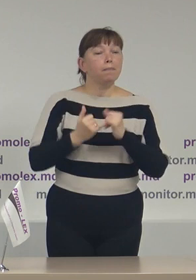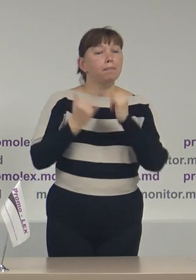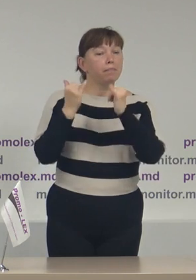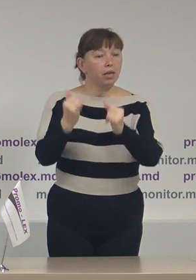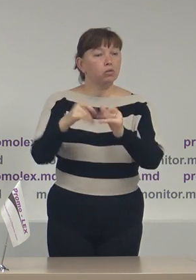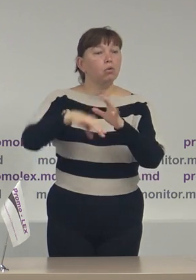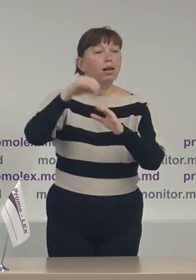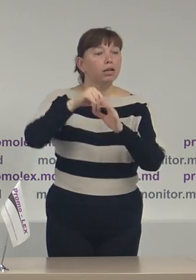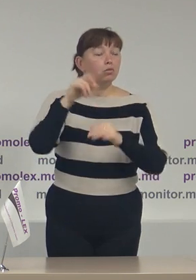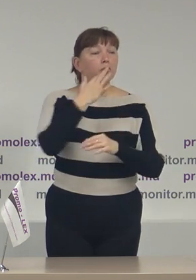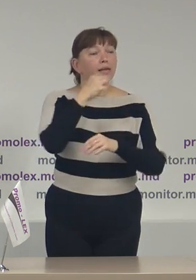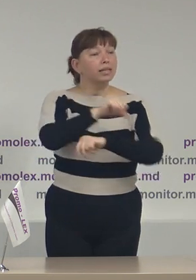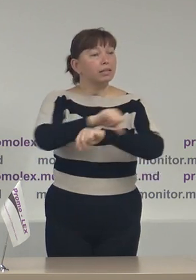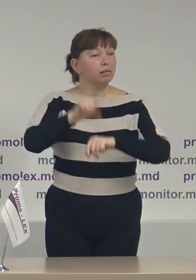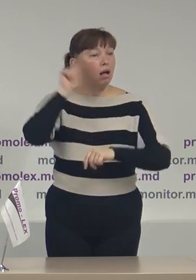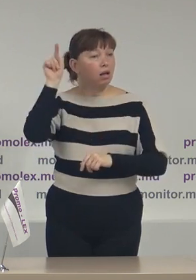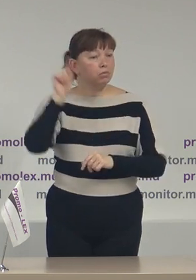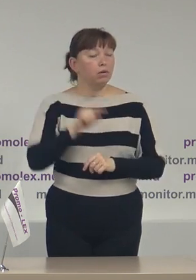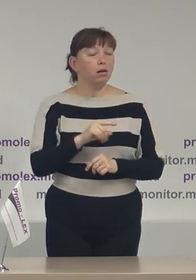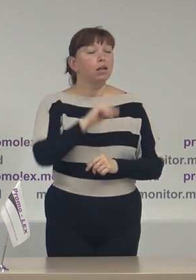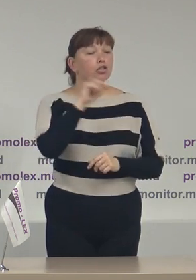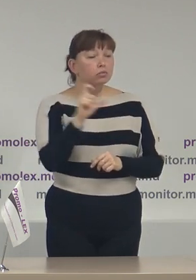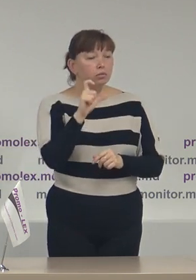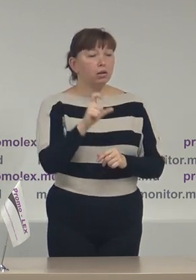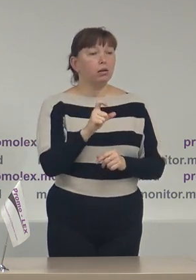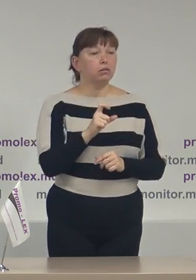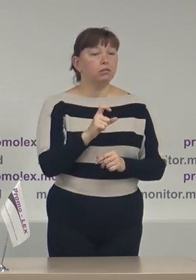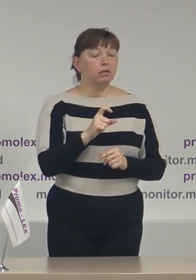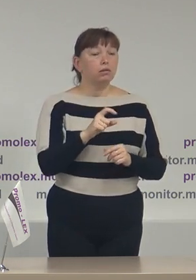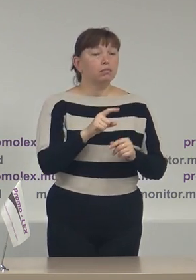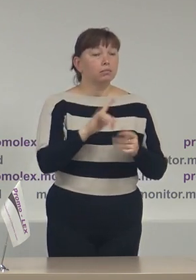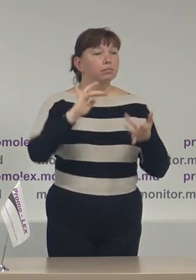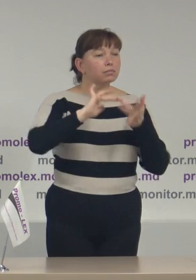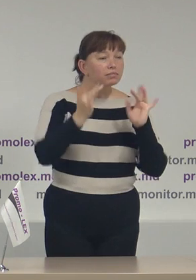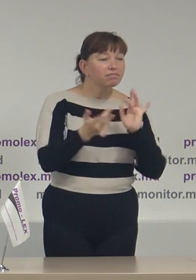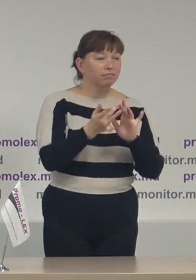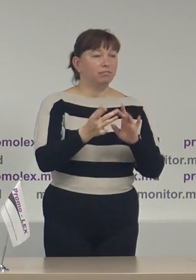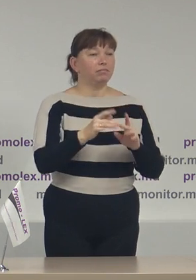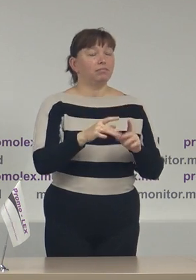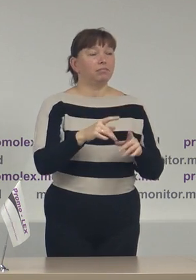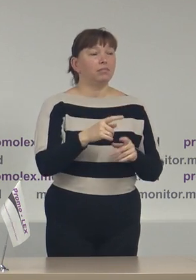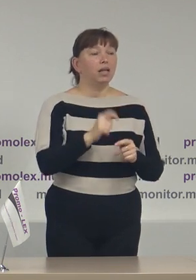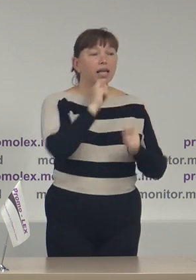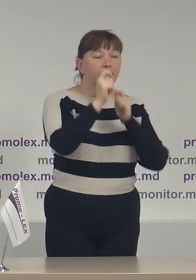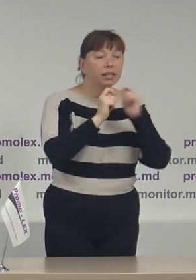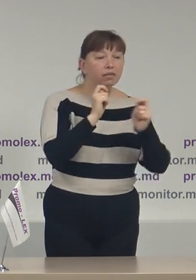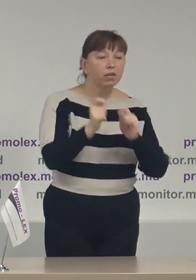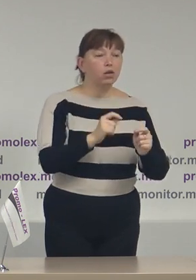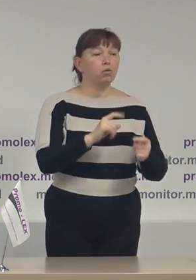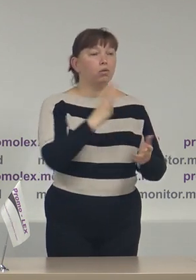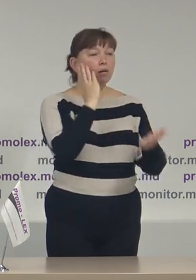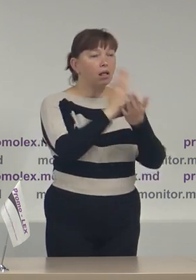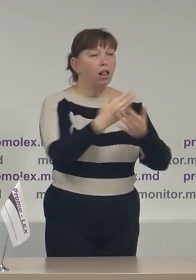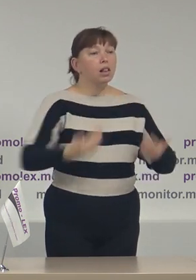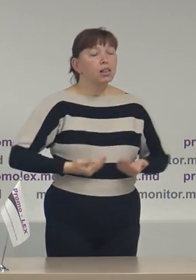alegătorii din diasporă, prin intermediul, în special, rețelilor online, interviurilor, live